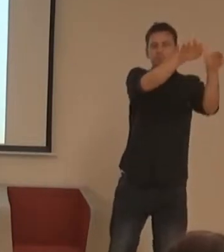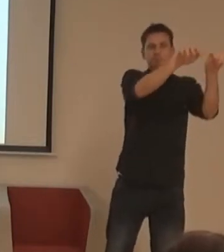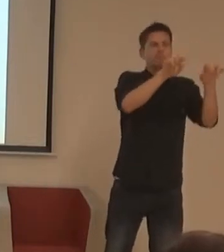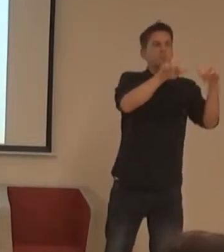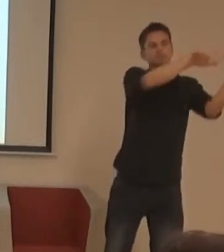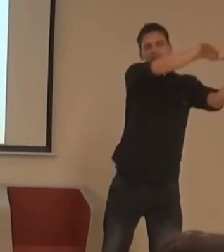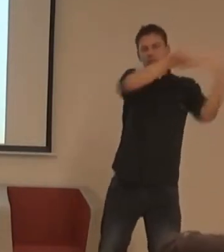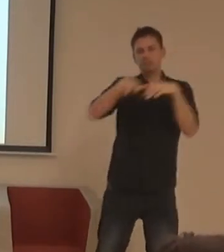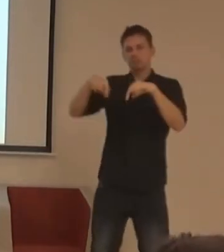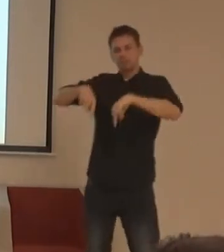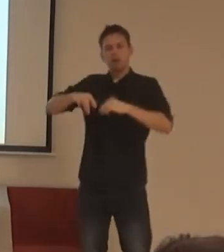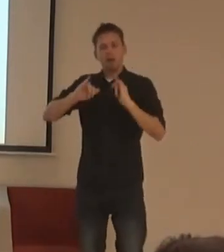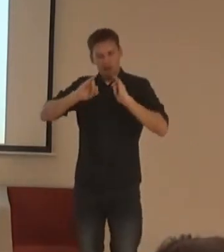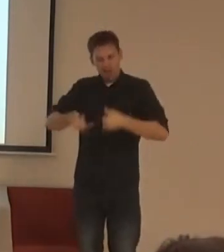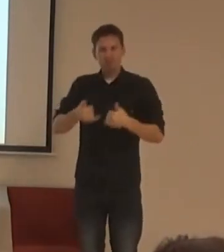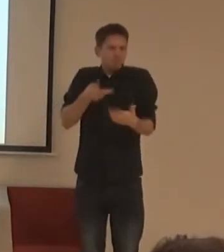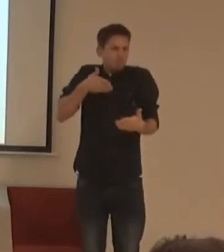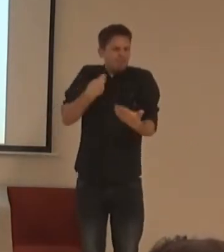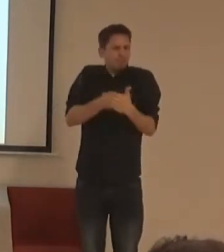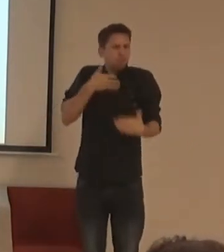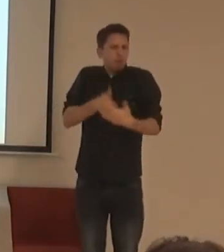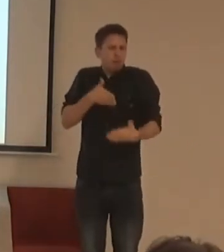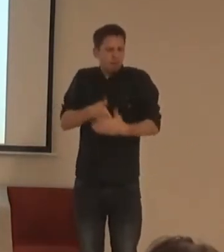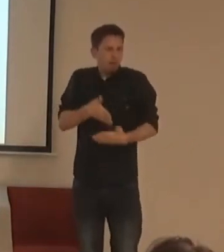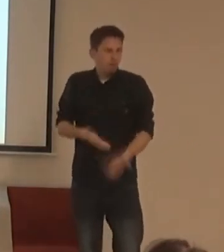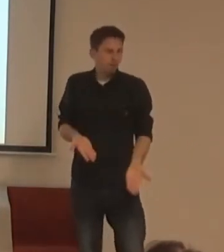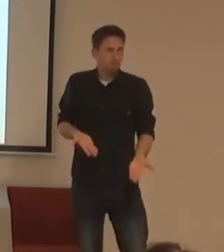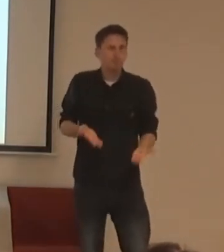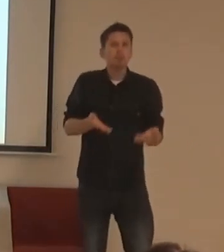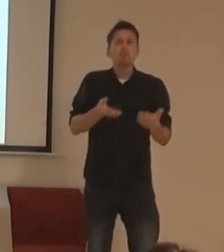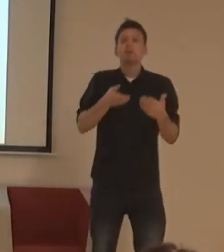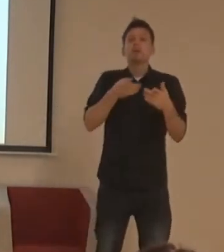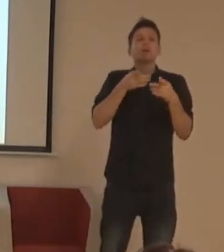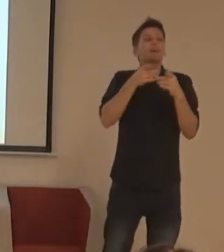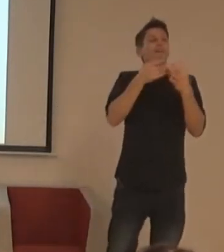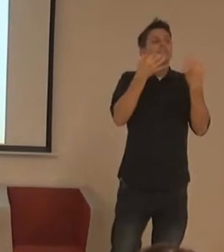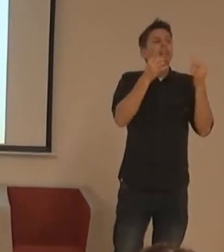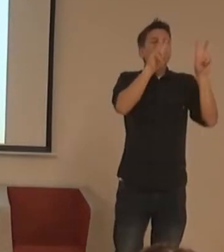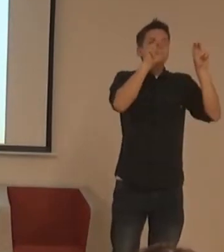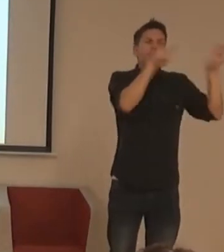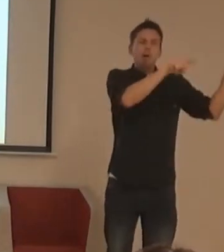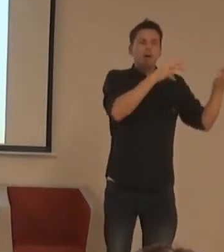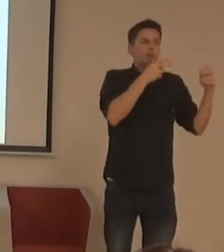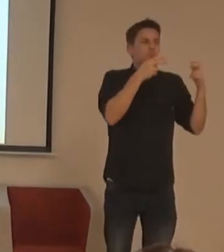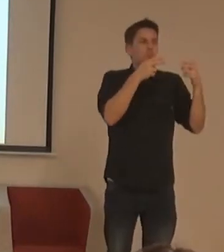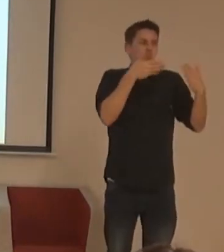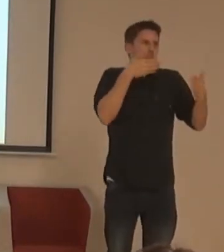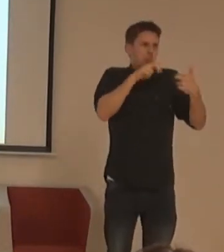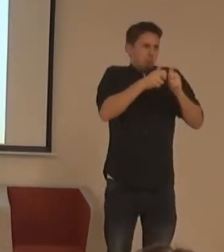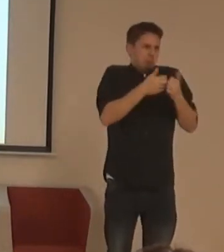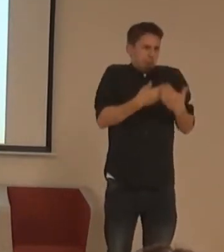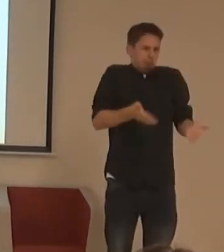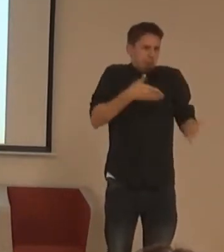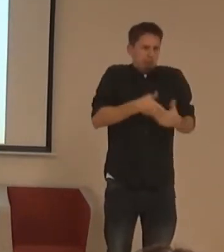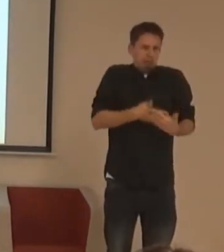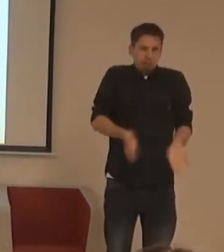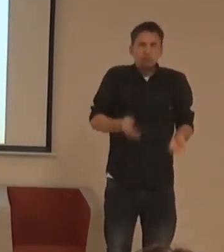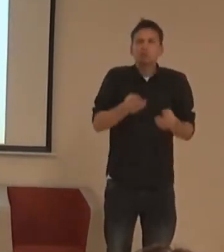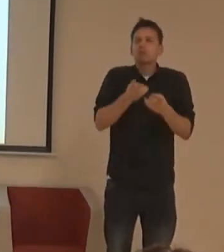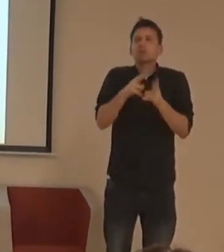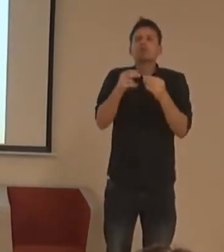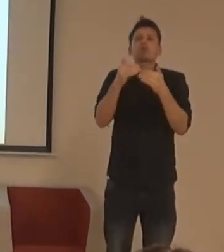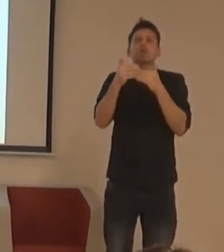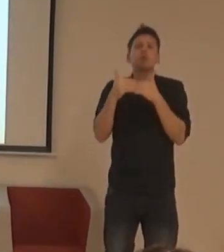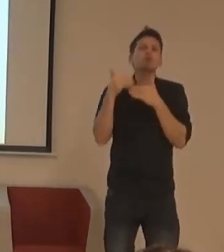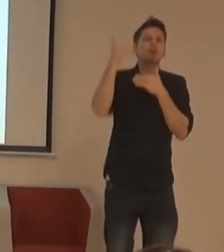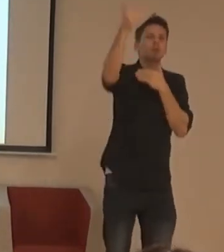ano, souhlasí, je to pro mě bariéra. Pro ty, pro které to vůbec není bariéra a žádný problém, tak by se přesunuli po tady té lince